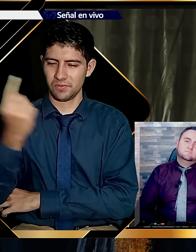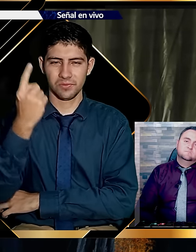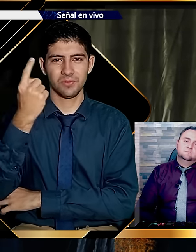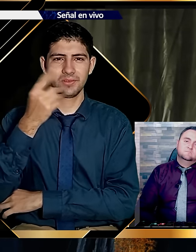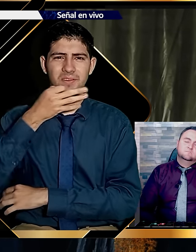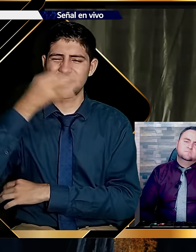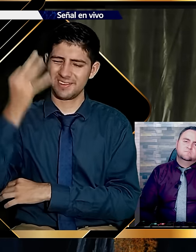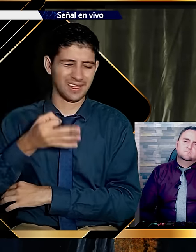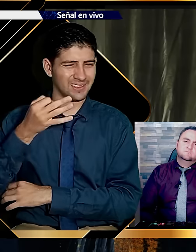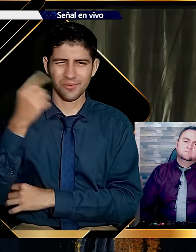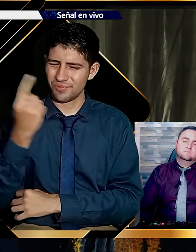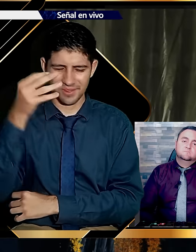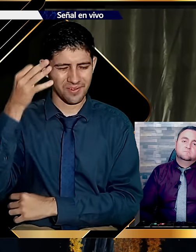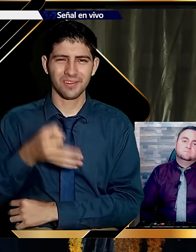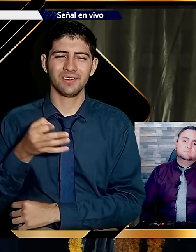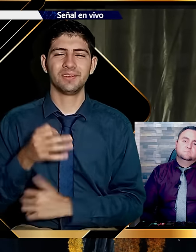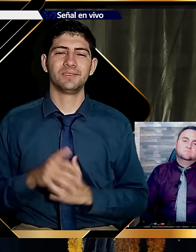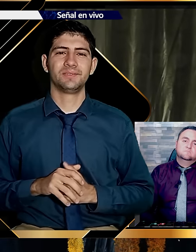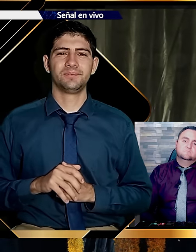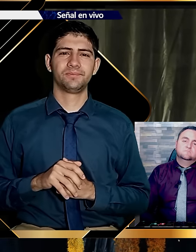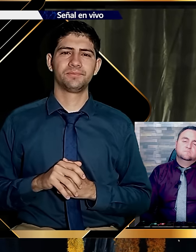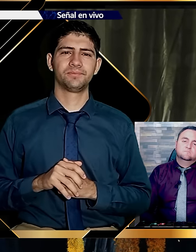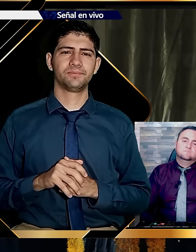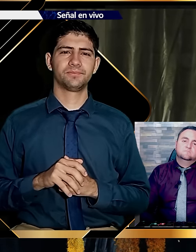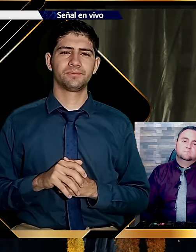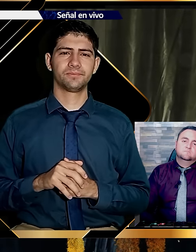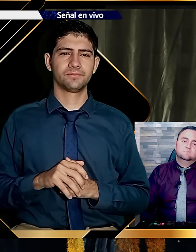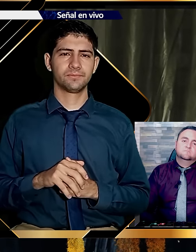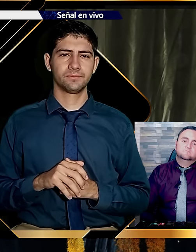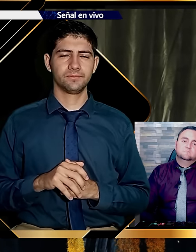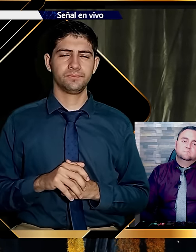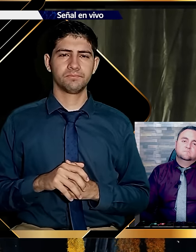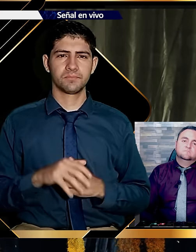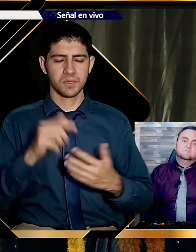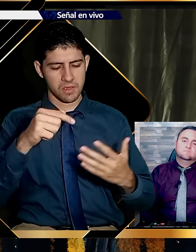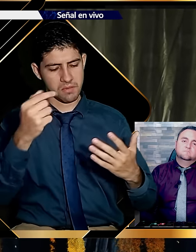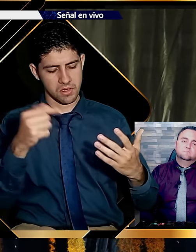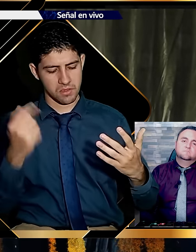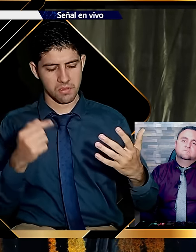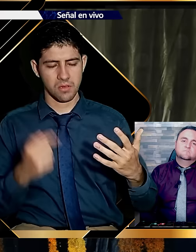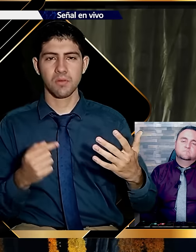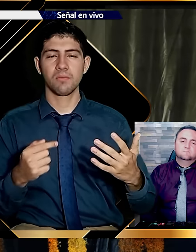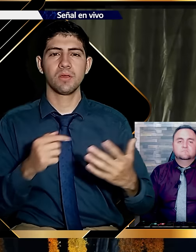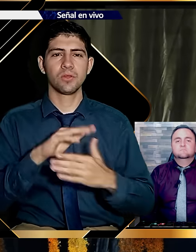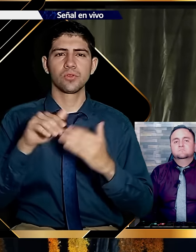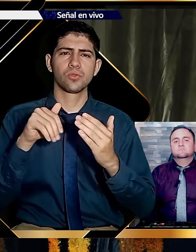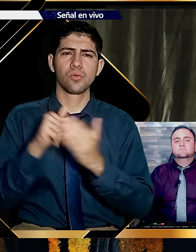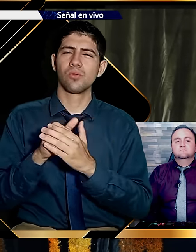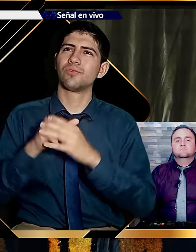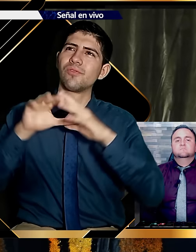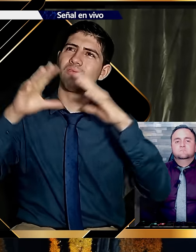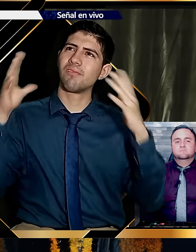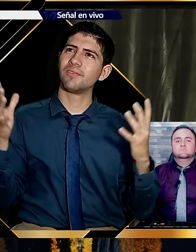en esta mañana. La original. Verdad verdadera. La verdadera verdad. Que posee las características.